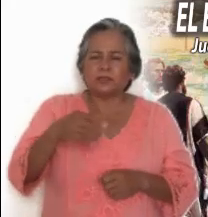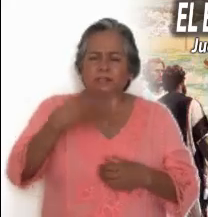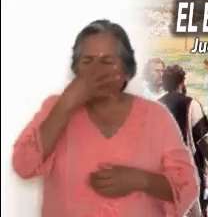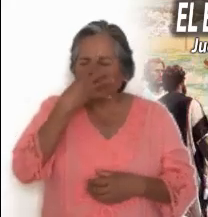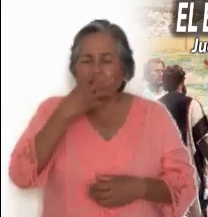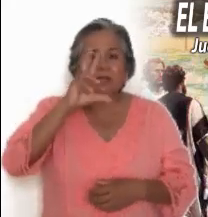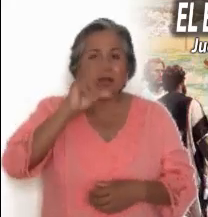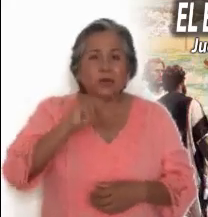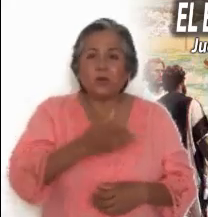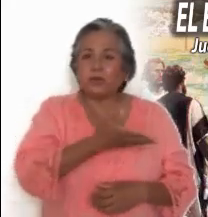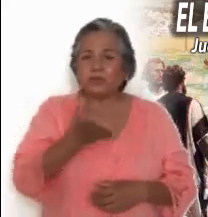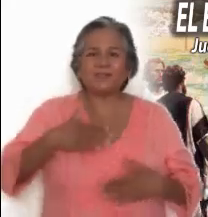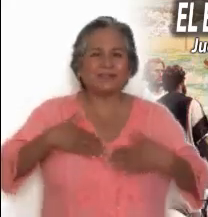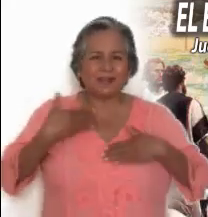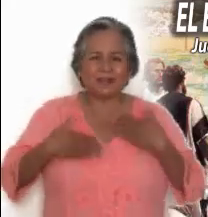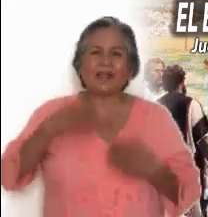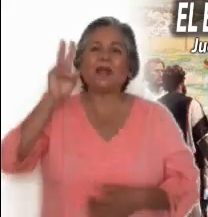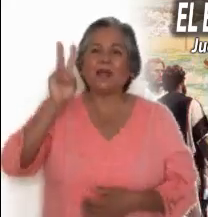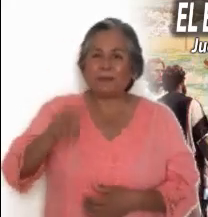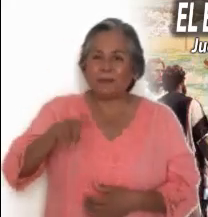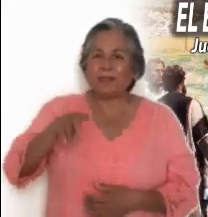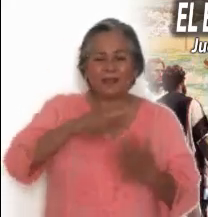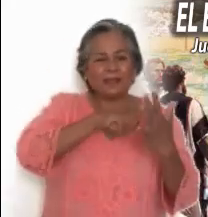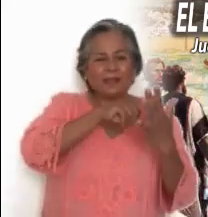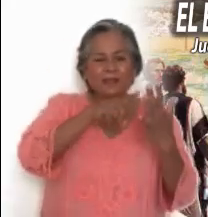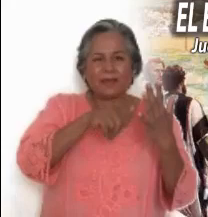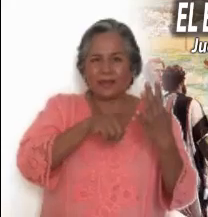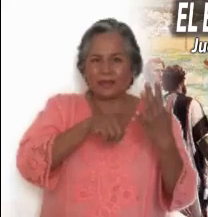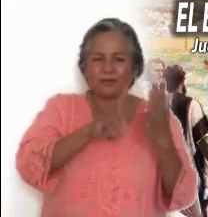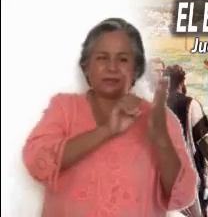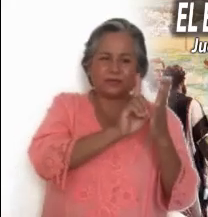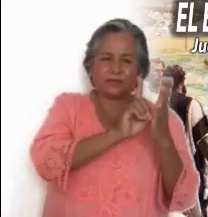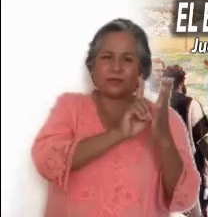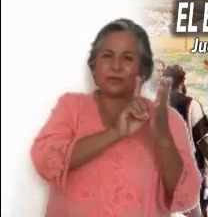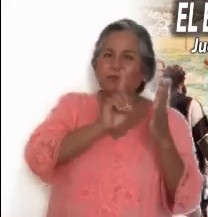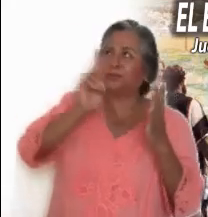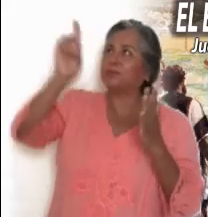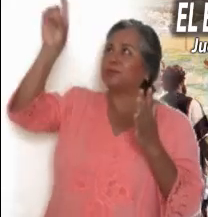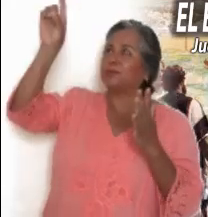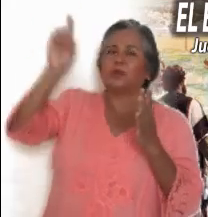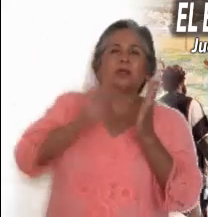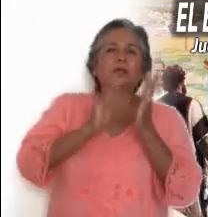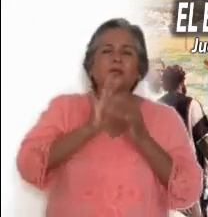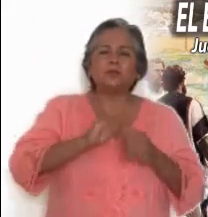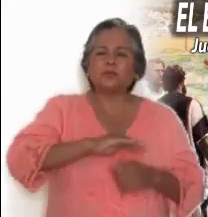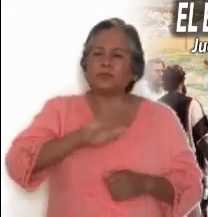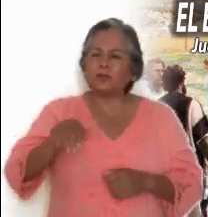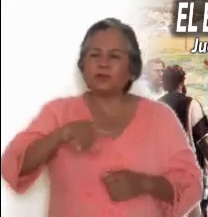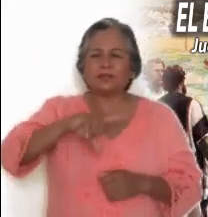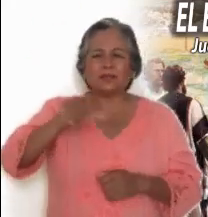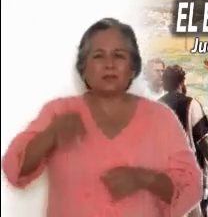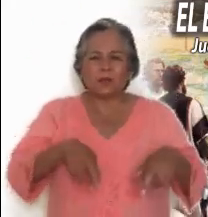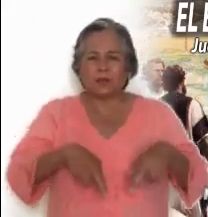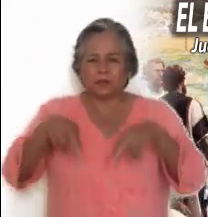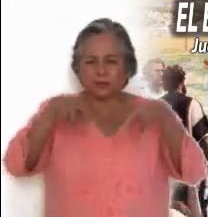que se alejará un poco. ¿Hablará del tiempo de la pasión? Pero después volverá, No